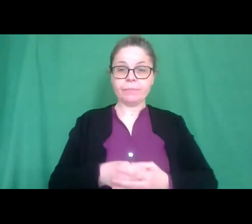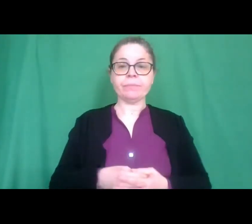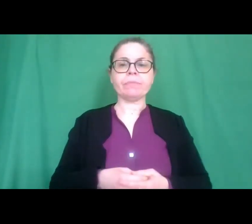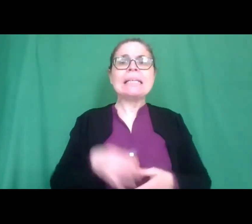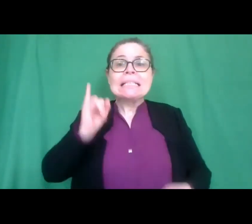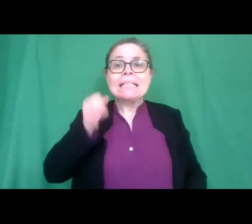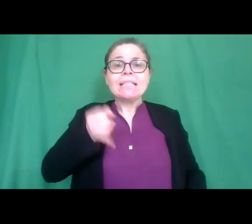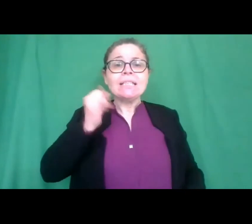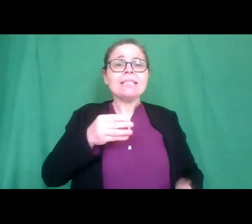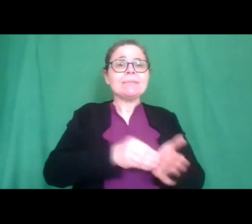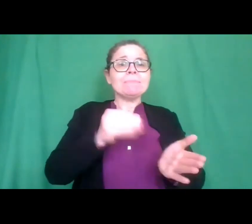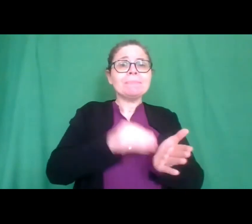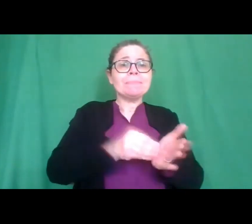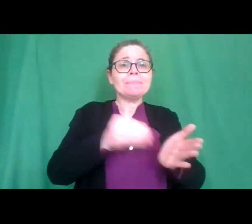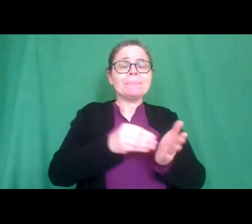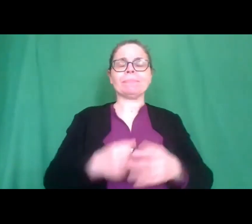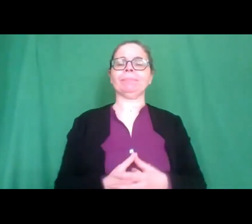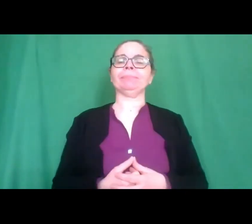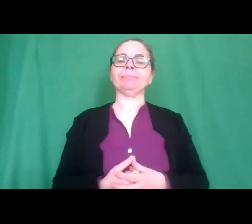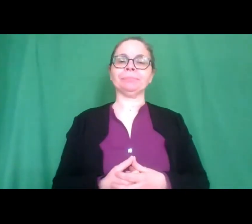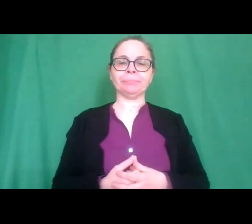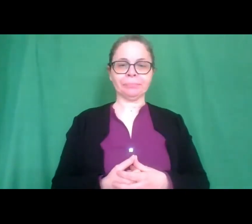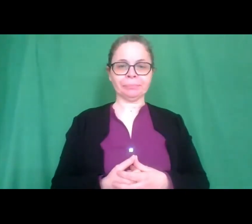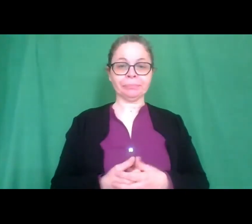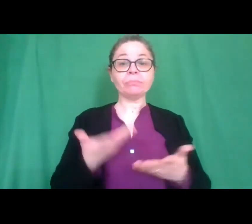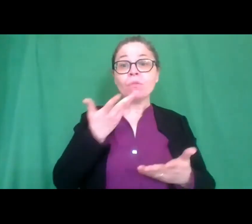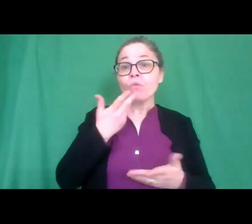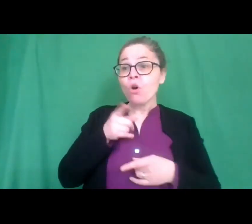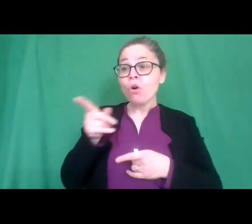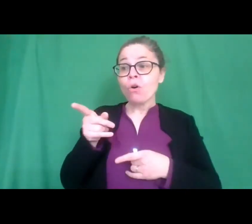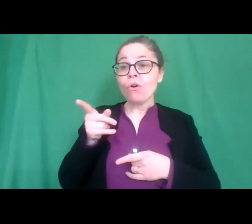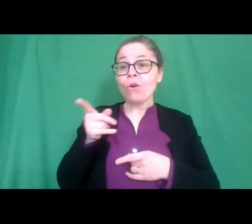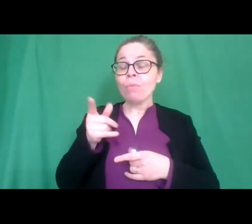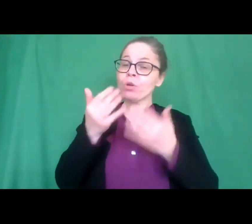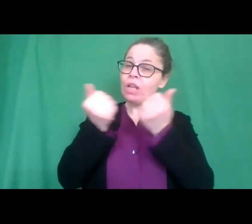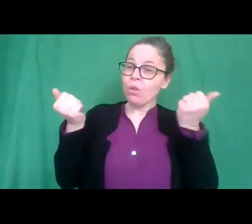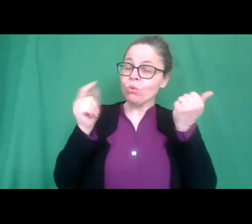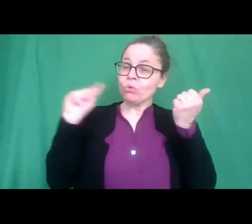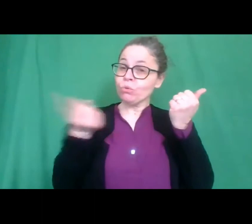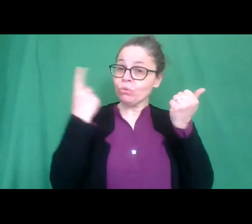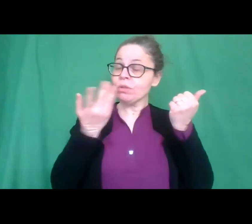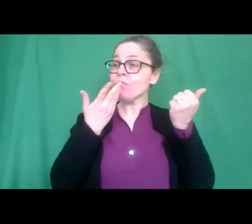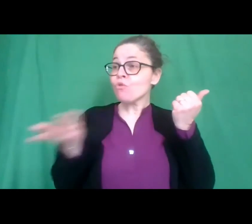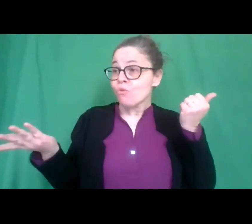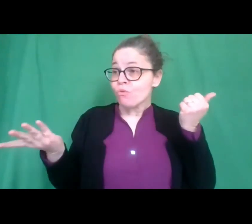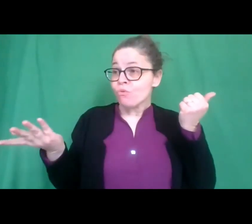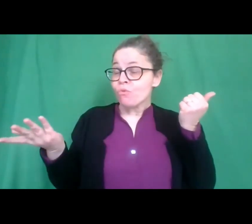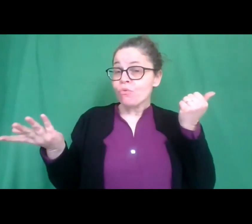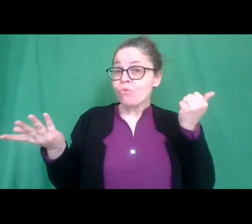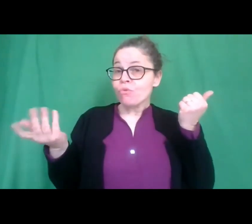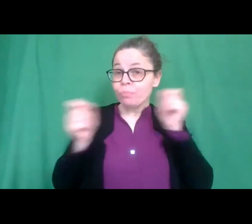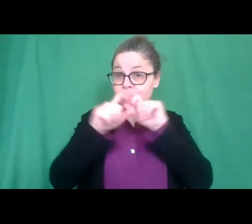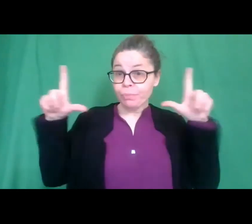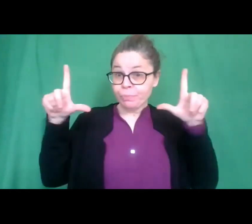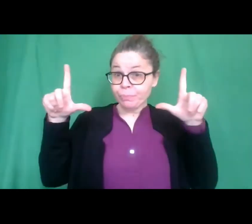siamo ci siamo allora se volete dare un saluto a tutti aprite la telecamera